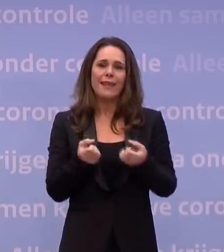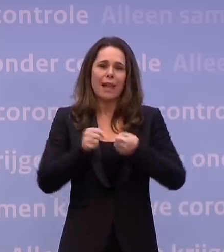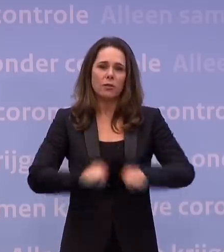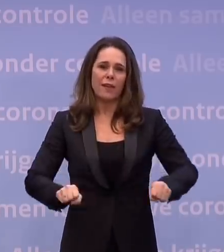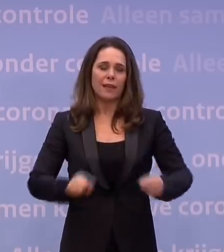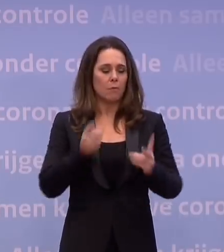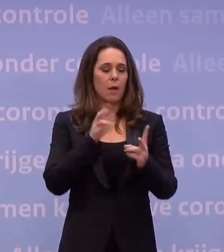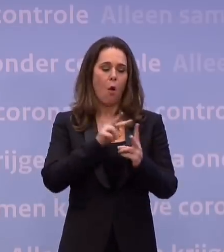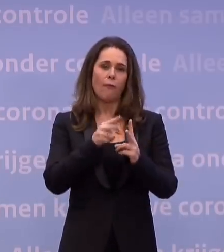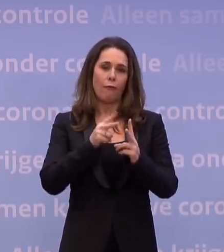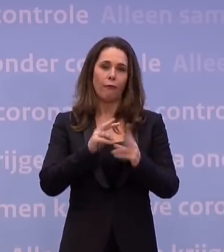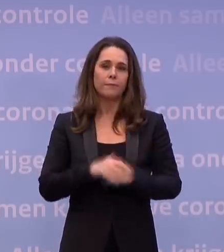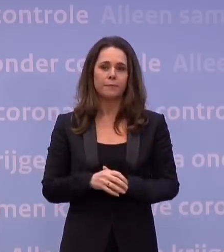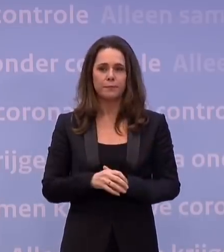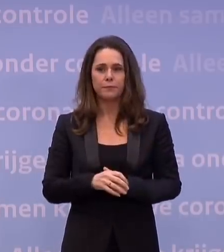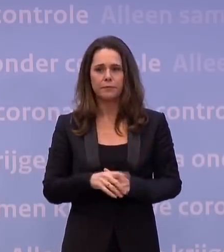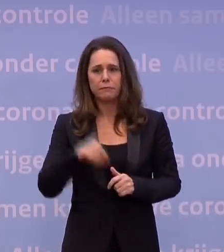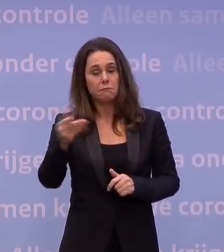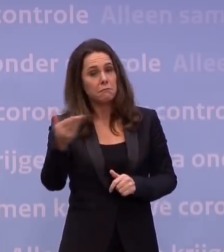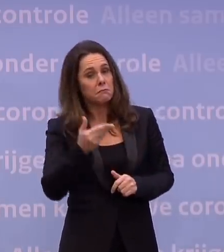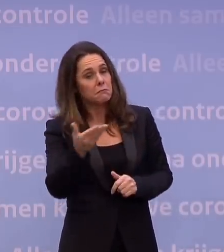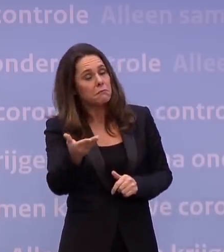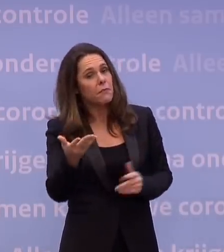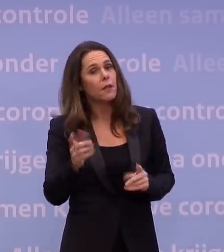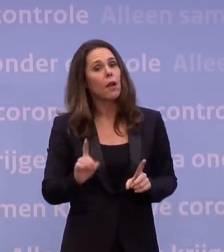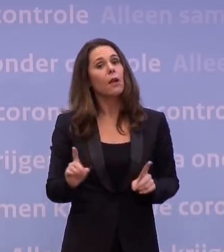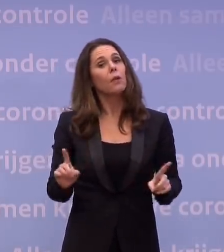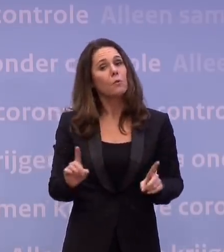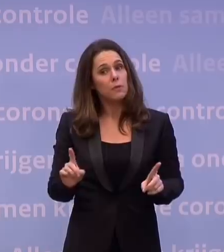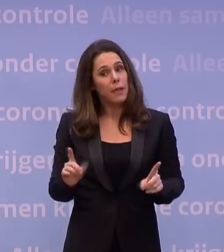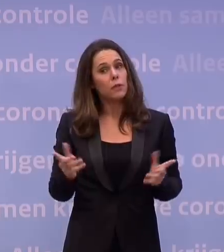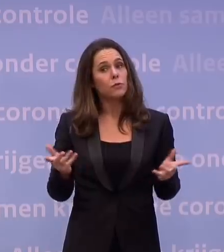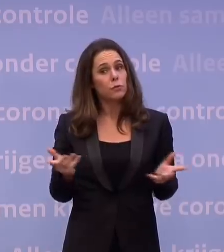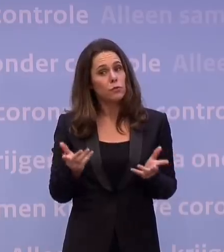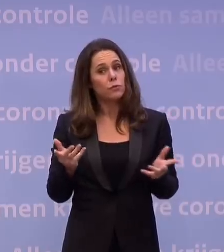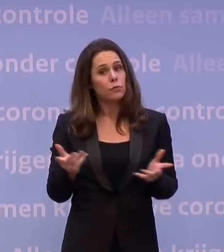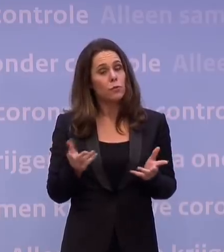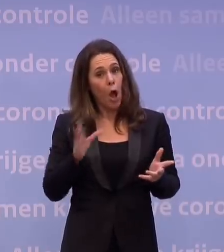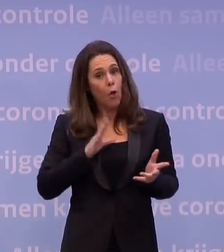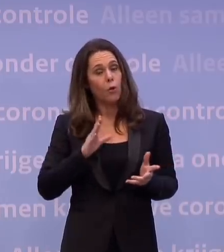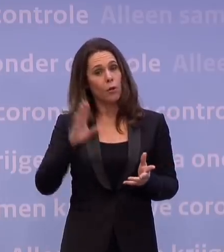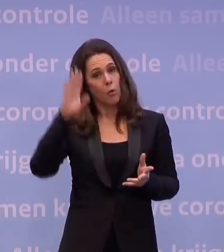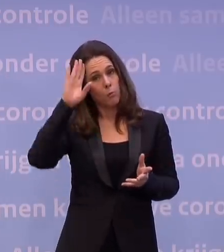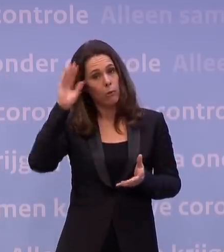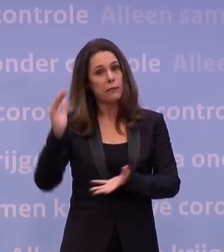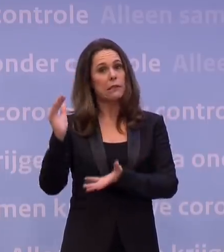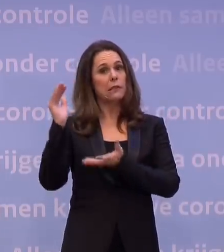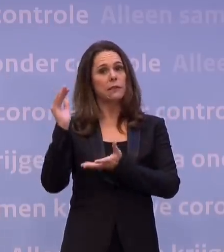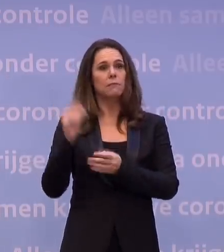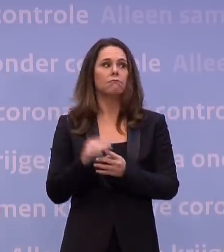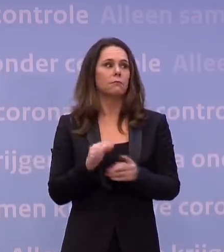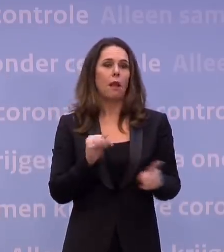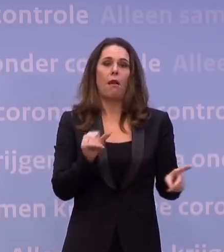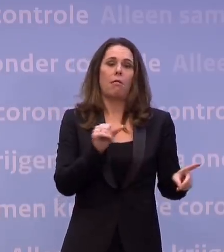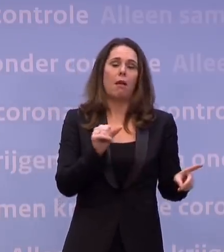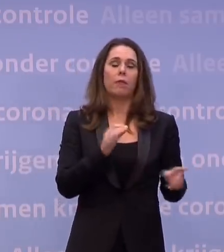maar één van die twee gaat het worden. Maar dat komt dus ook, als het er komt, ook op het bordje van de politie te liggen? Nou, dat kan ook anders met